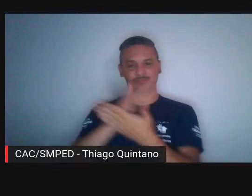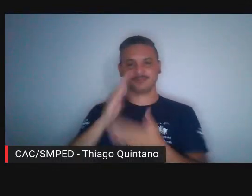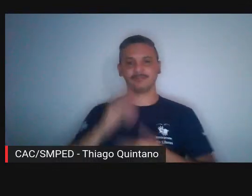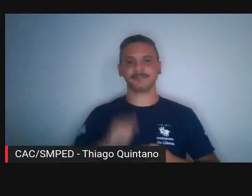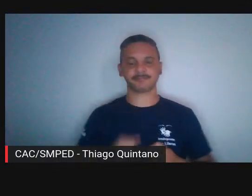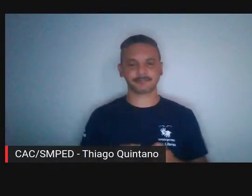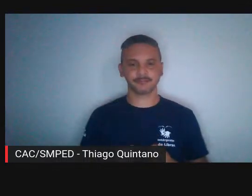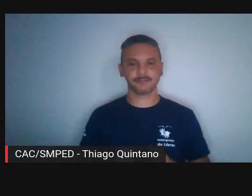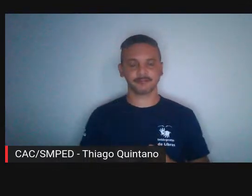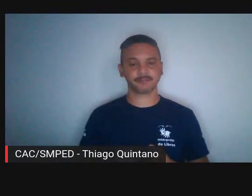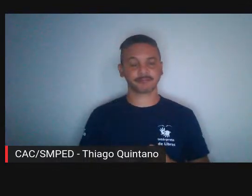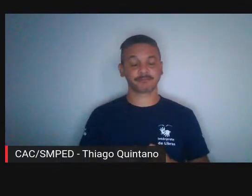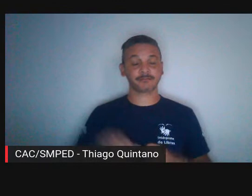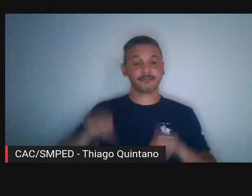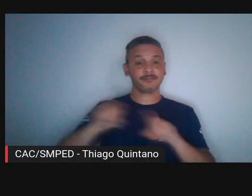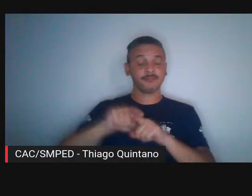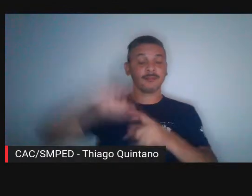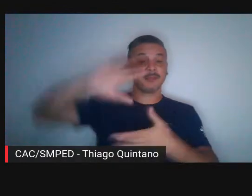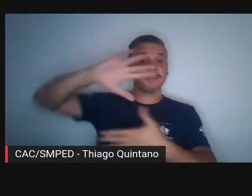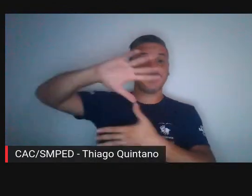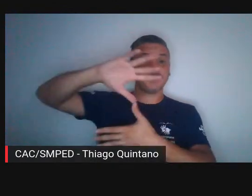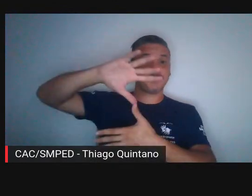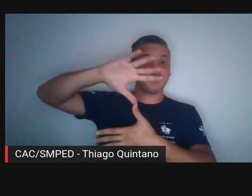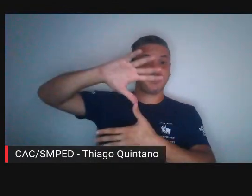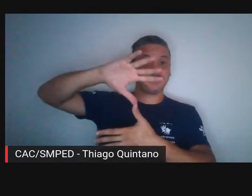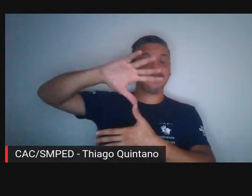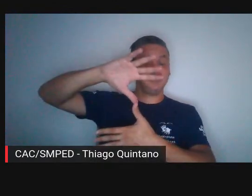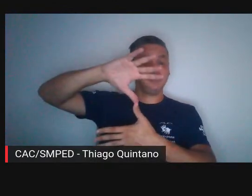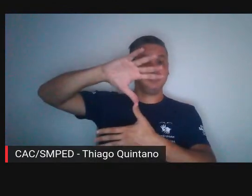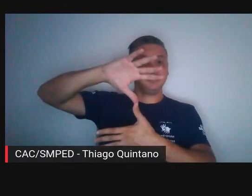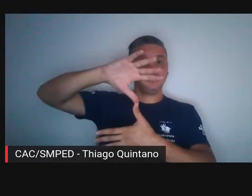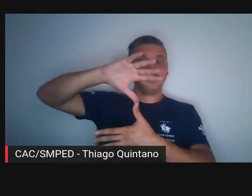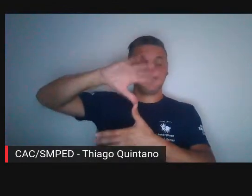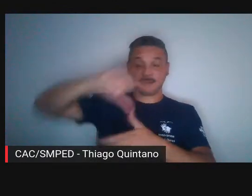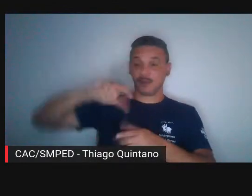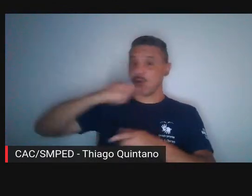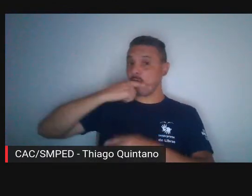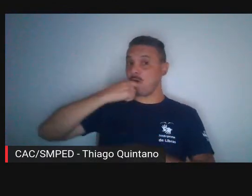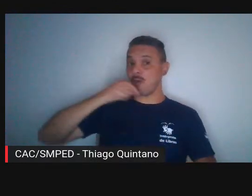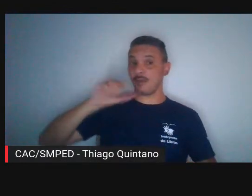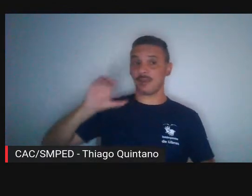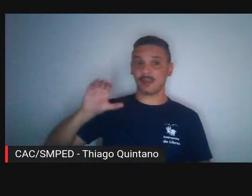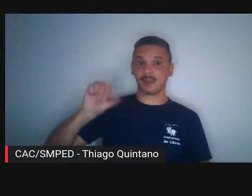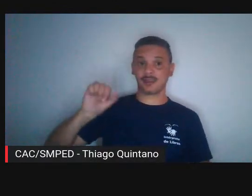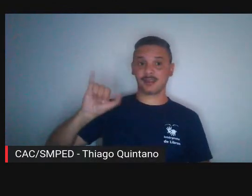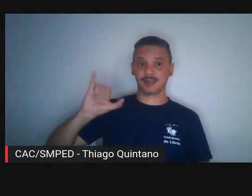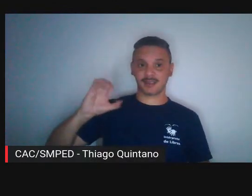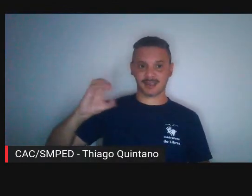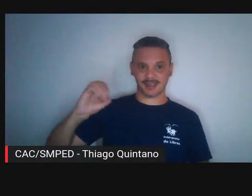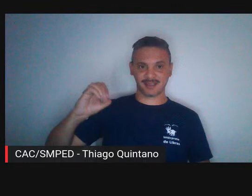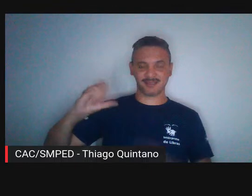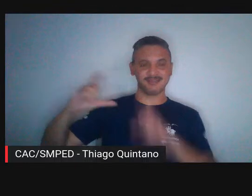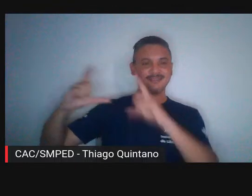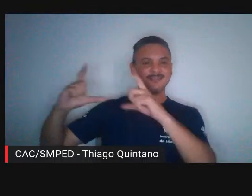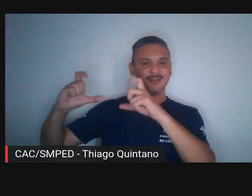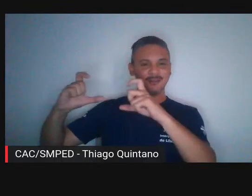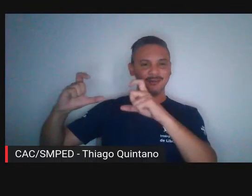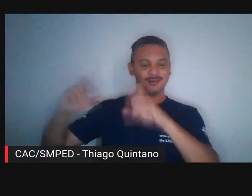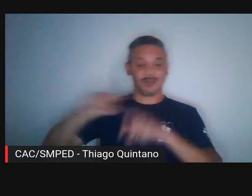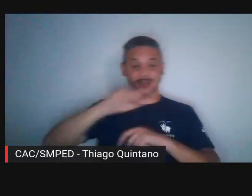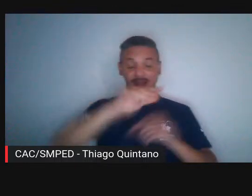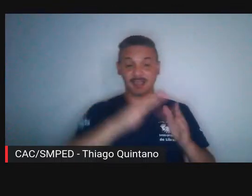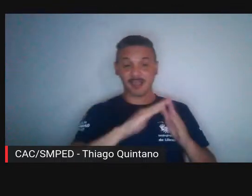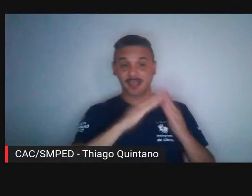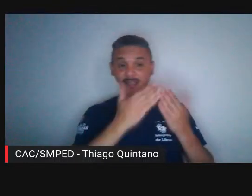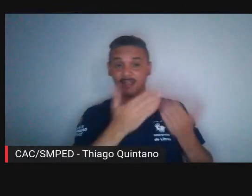de mapas e as próprias fotografias do Caio fazem do livro uma obra diferente, uma